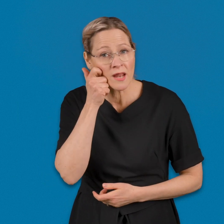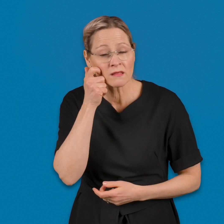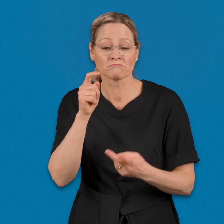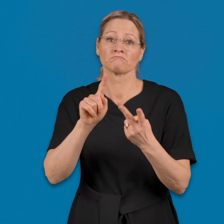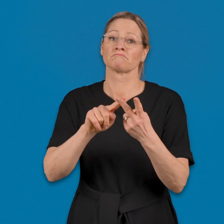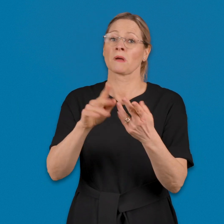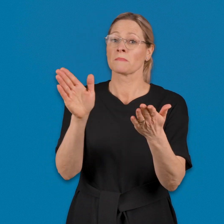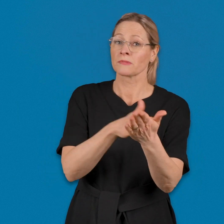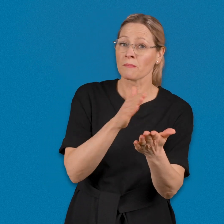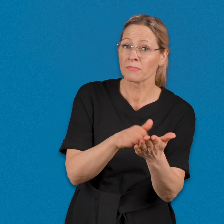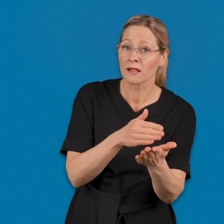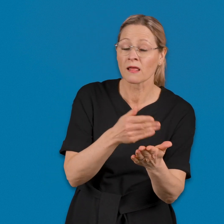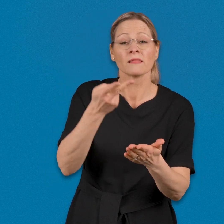tabletin tai tietokoneen.